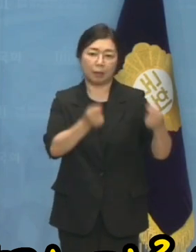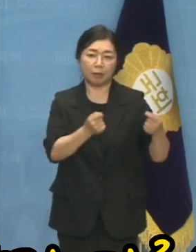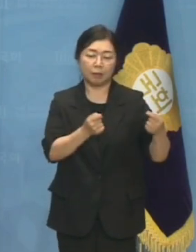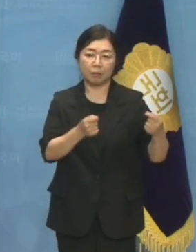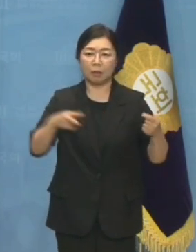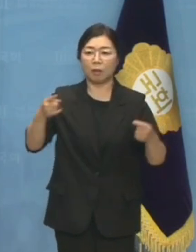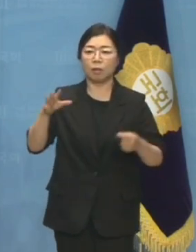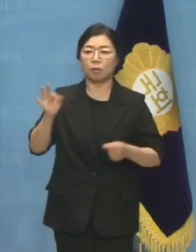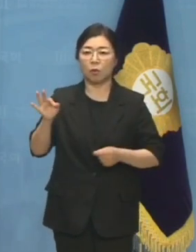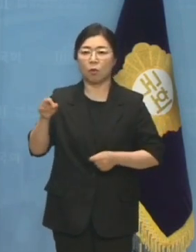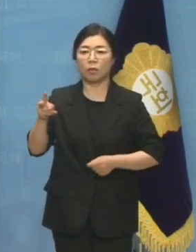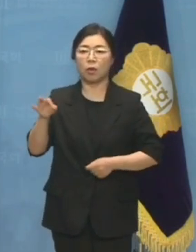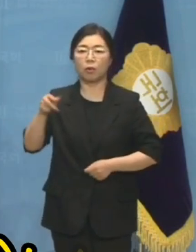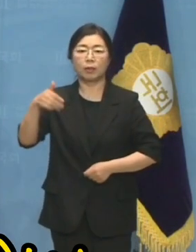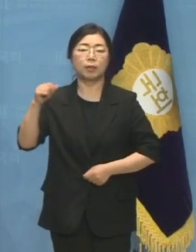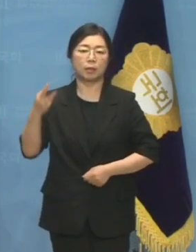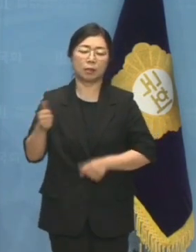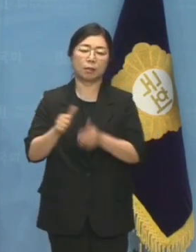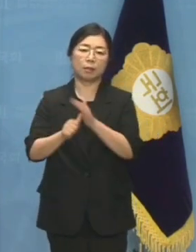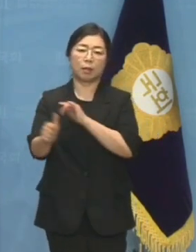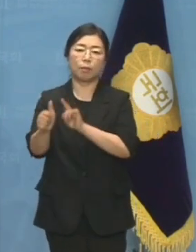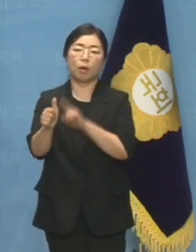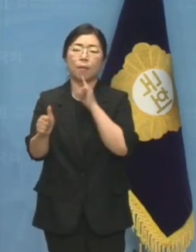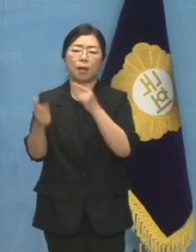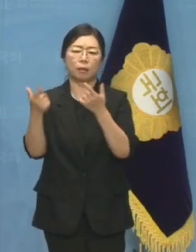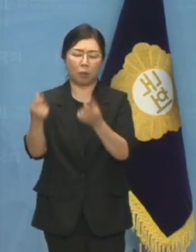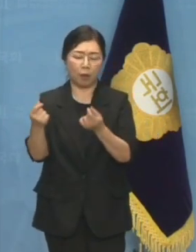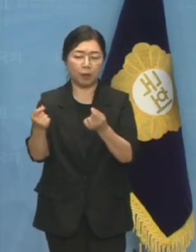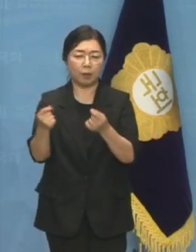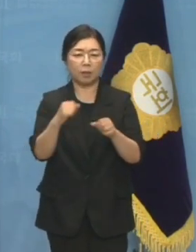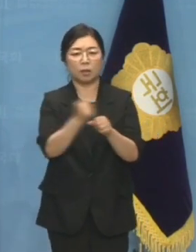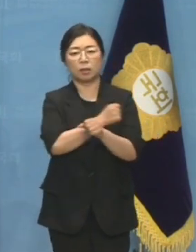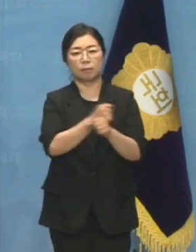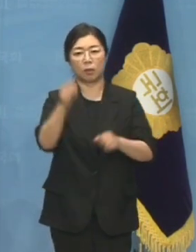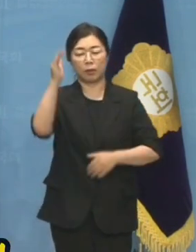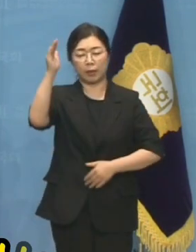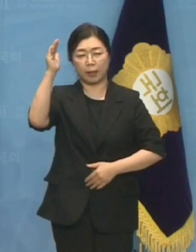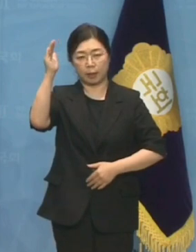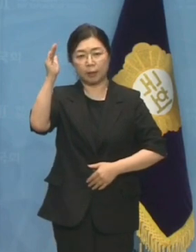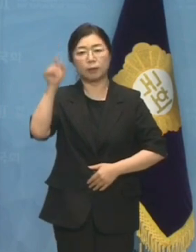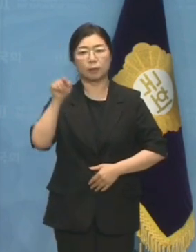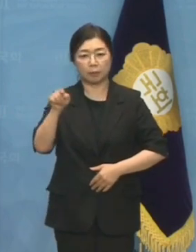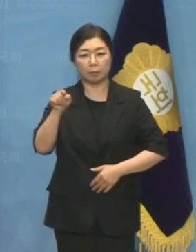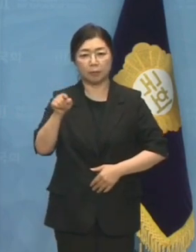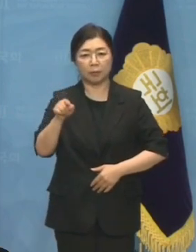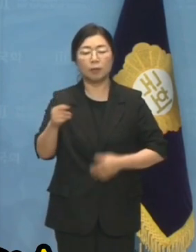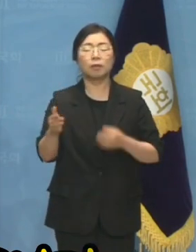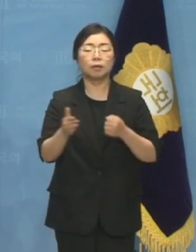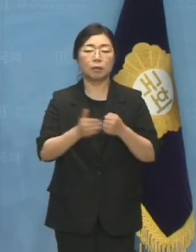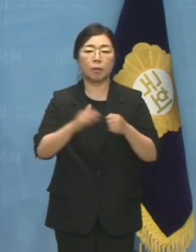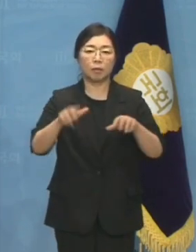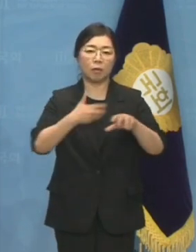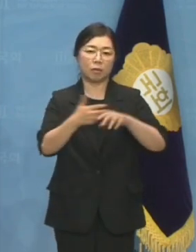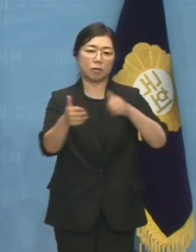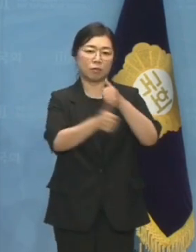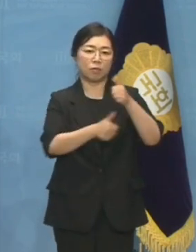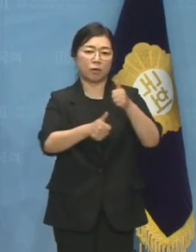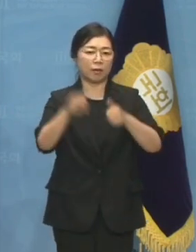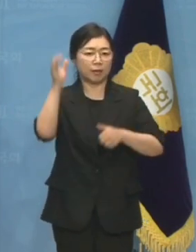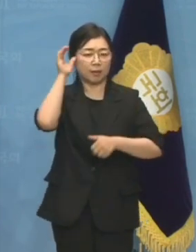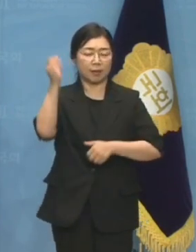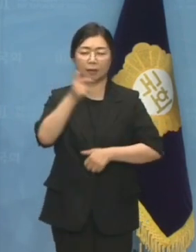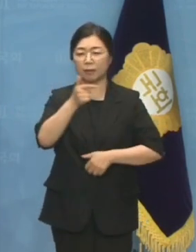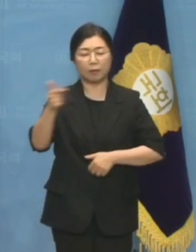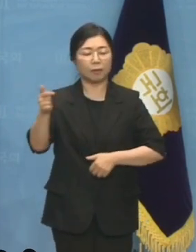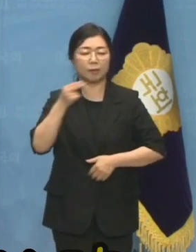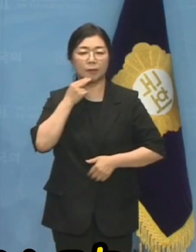다름없는 음모론을 이야기하니 혁신위에 대한 큰 기대가 없는 것이 사실이었습니다. 하지만